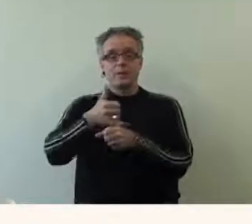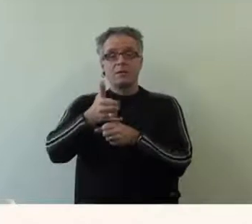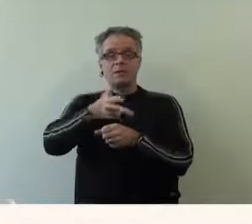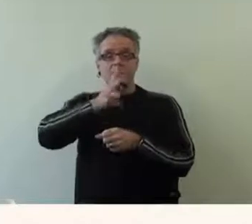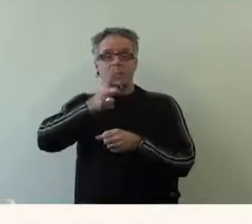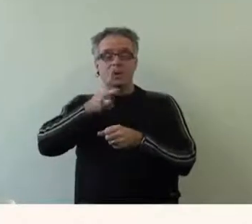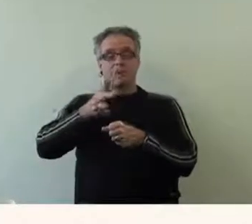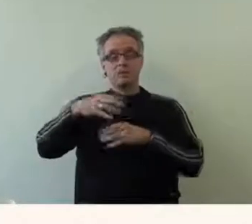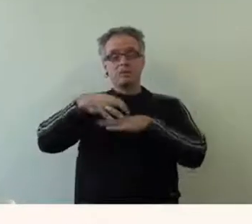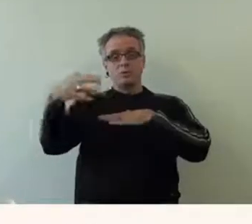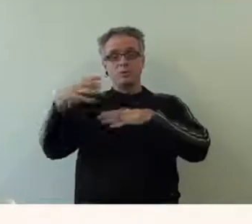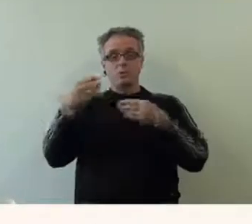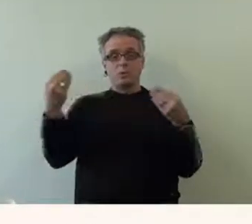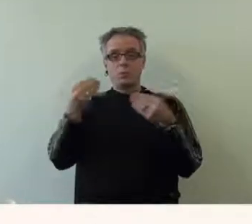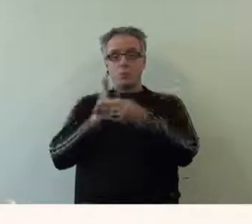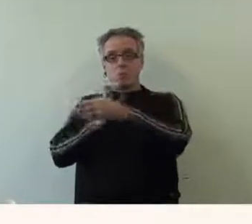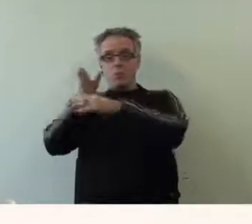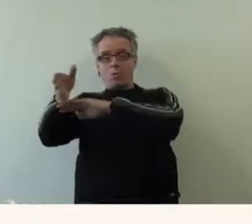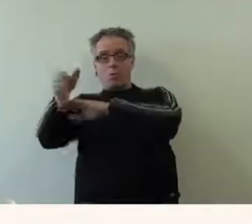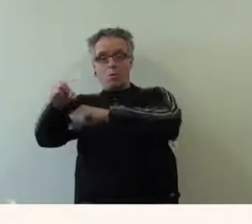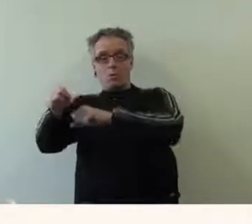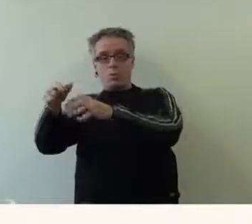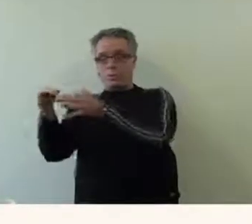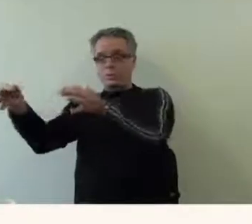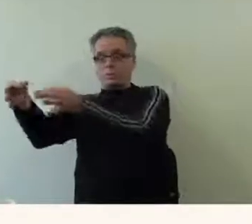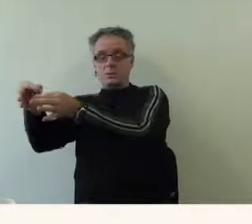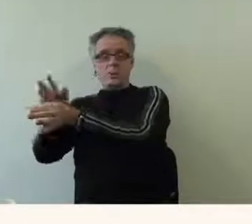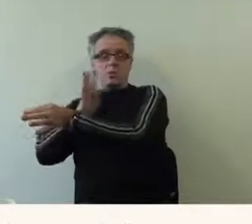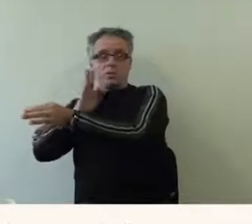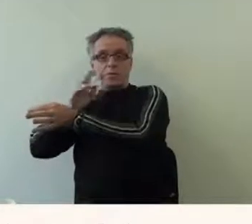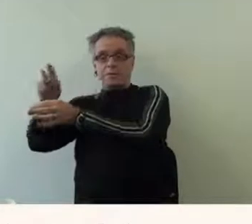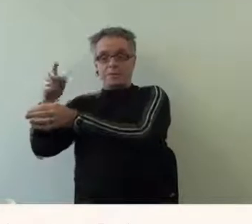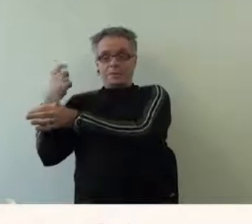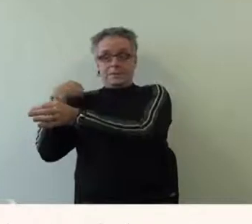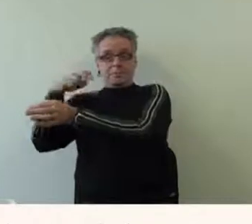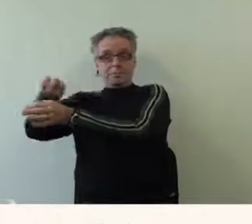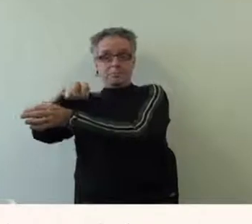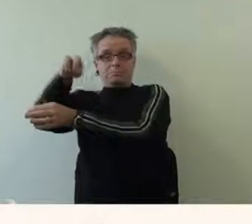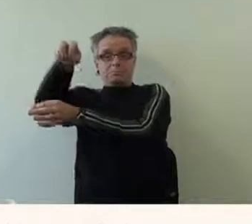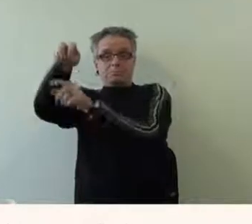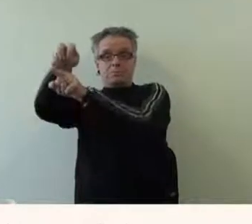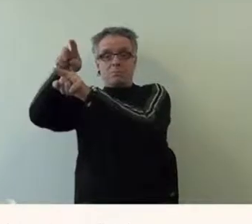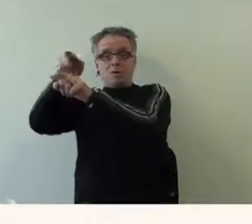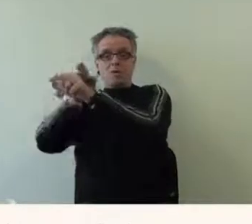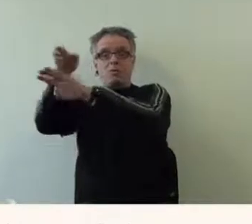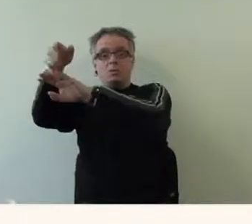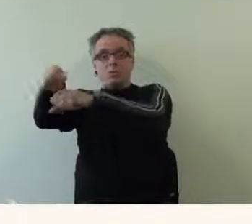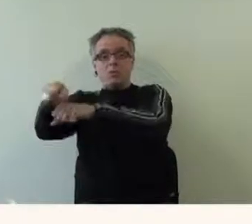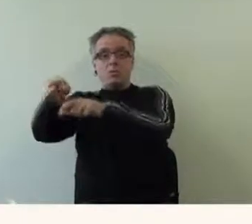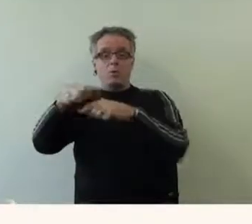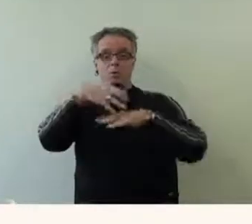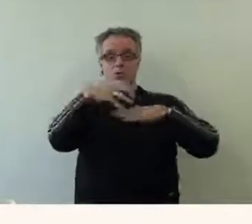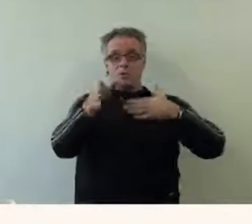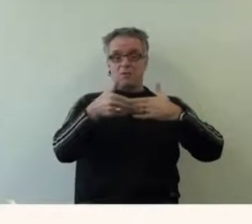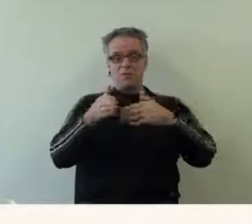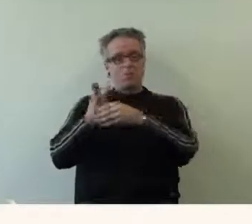Le café des champs libres est accessible par l'intérieur du bâtiment. Une entrée située du côté de la salle de conférence permet d'accéder